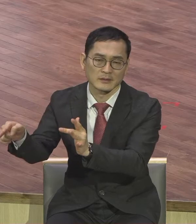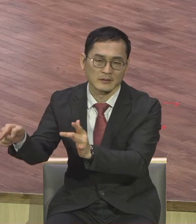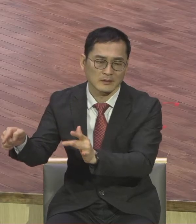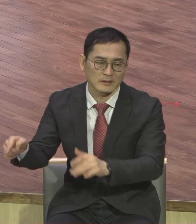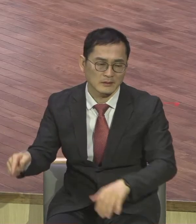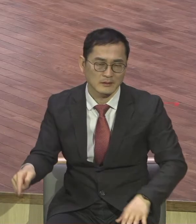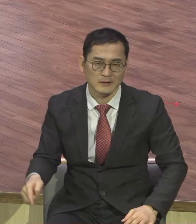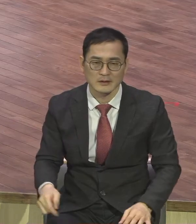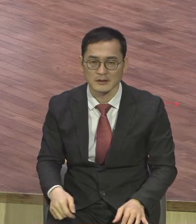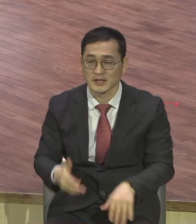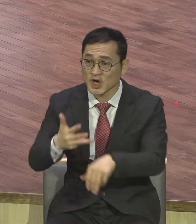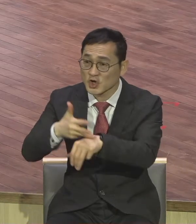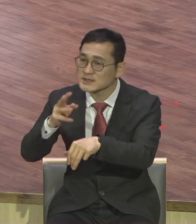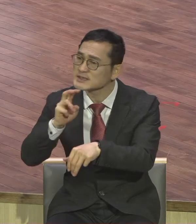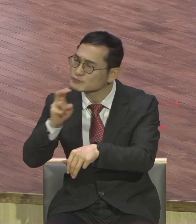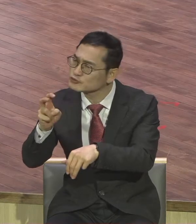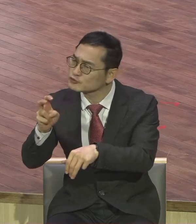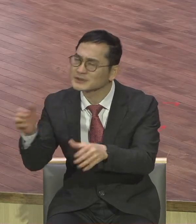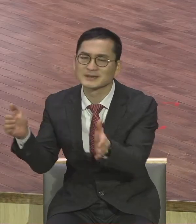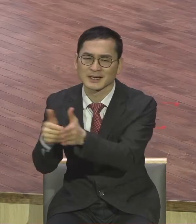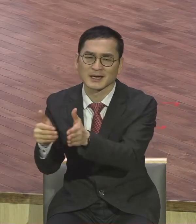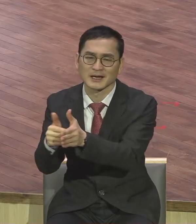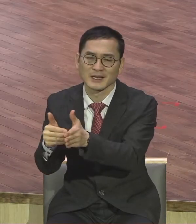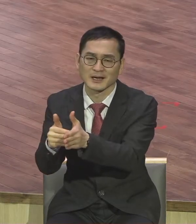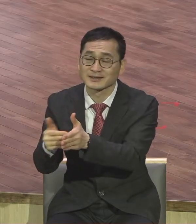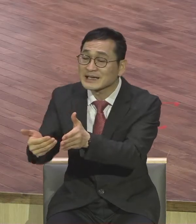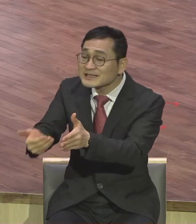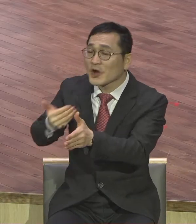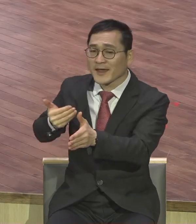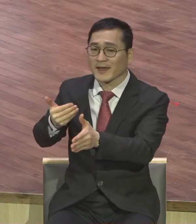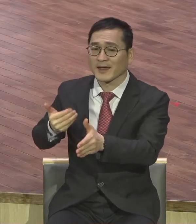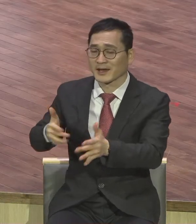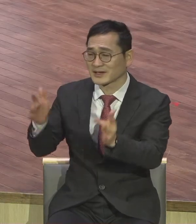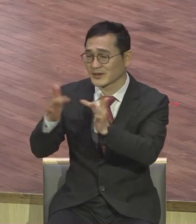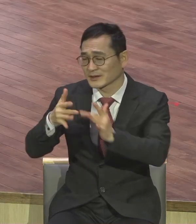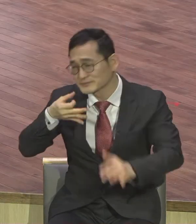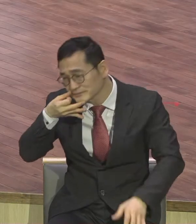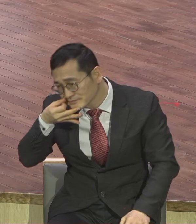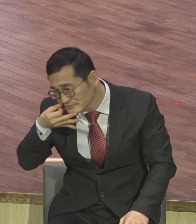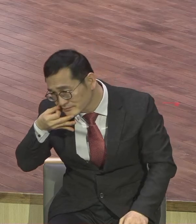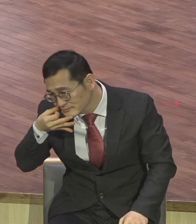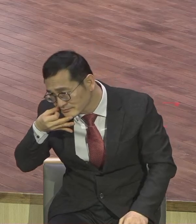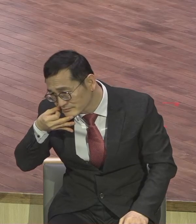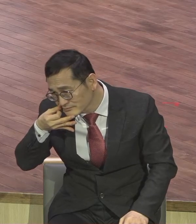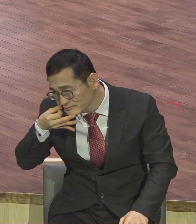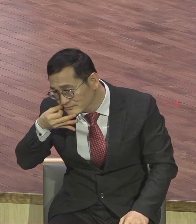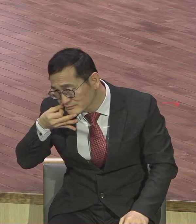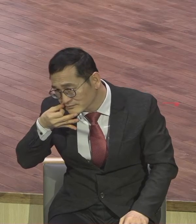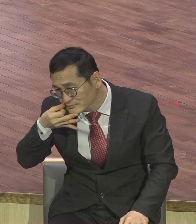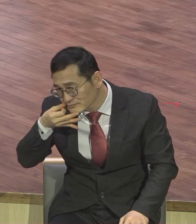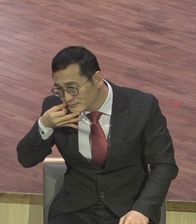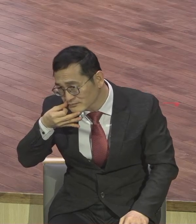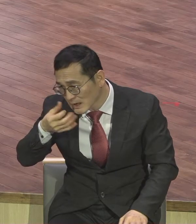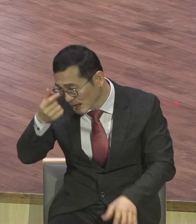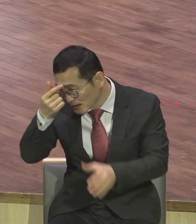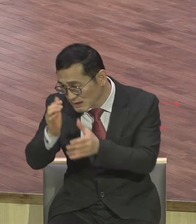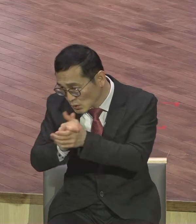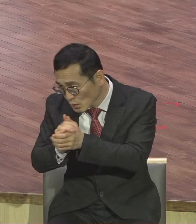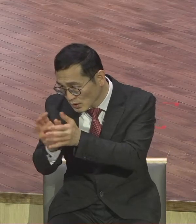끝났는데 45분부터 쫙 봤어요. 전부 기도회를 대표 기도를 해 전부 다. 그러면 한